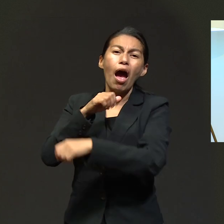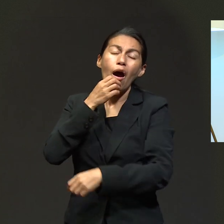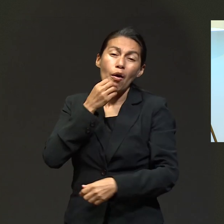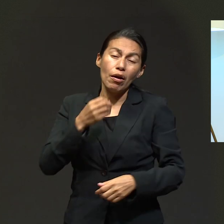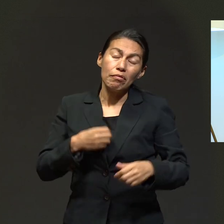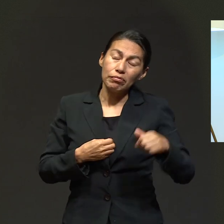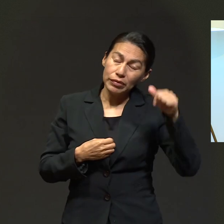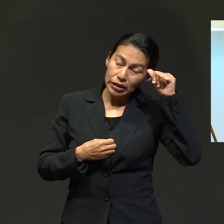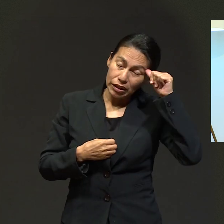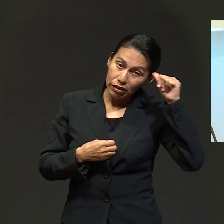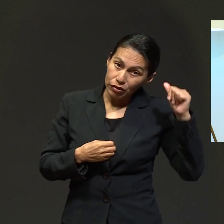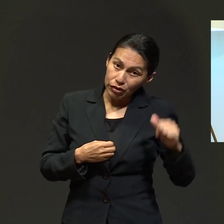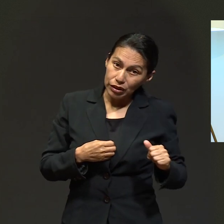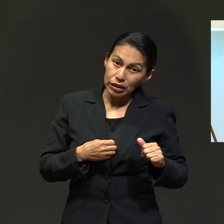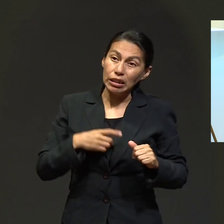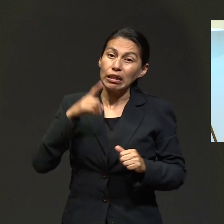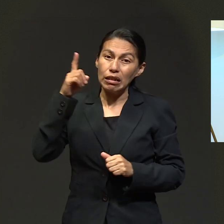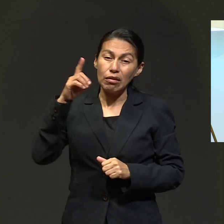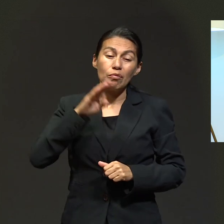pecadores.